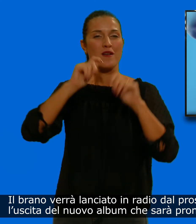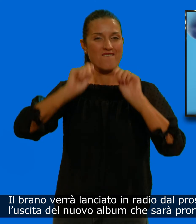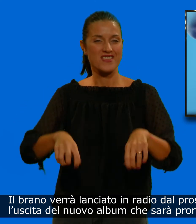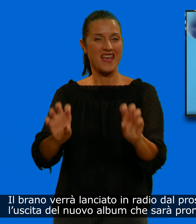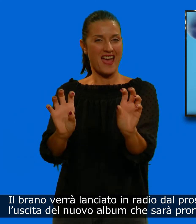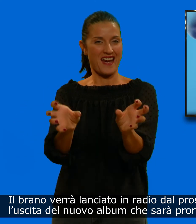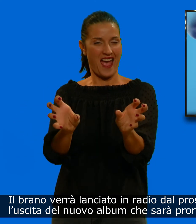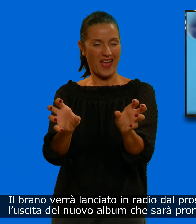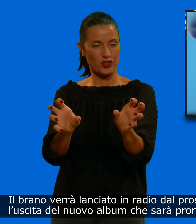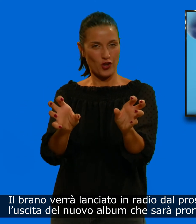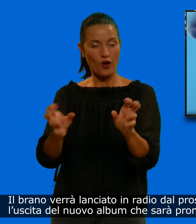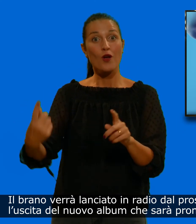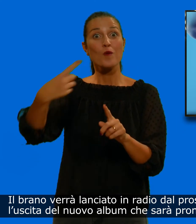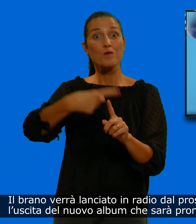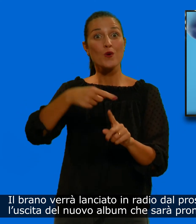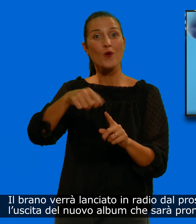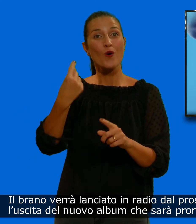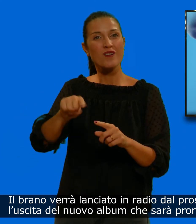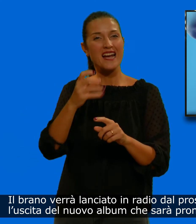nuovo album che sarà pronto il 13 novembre.